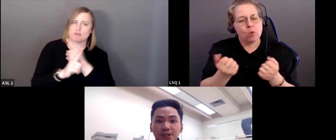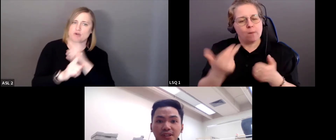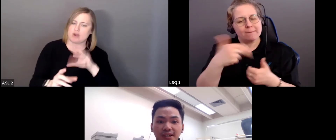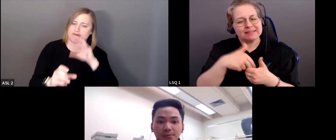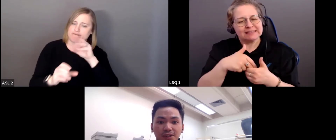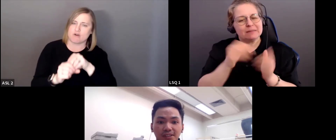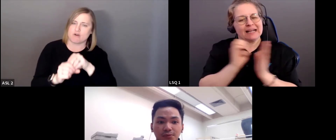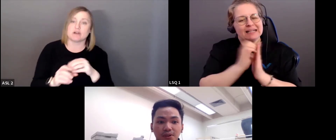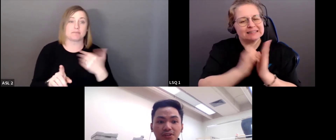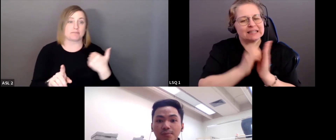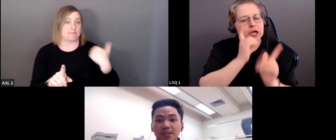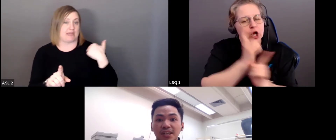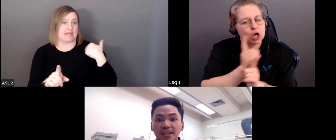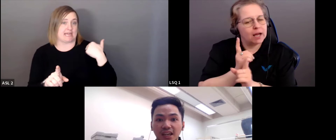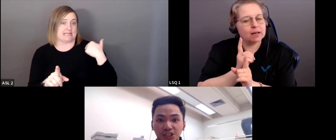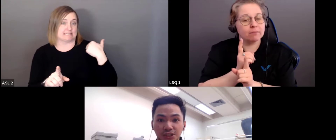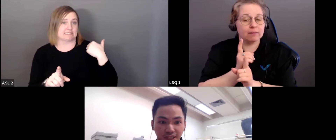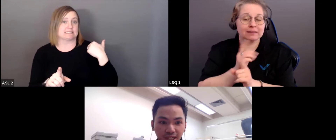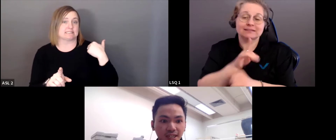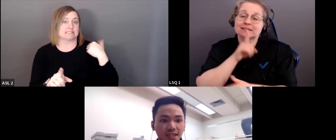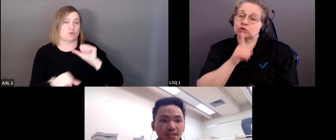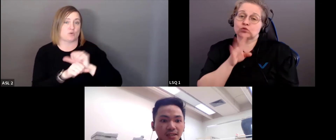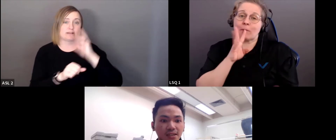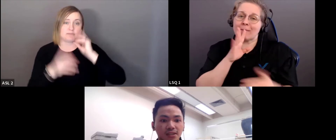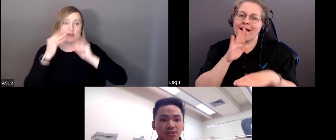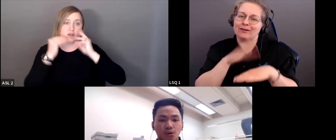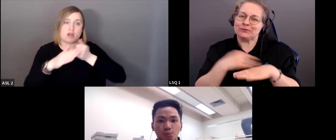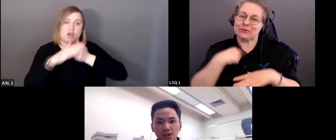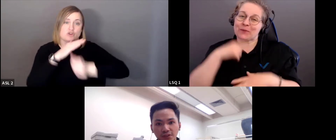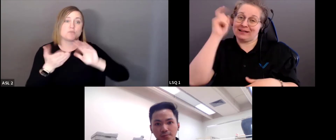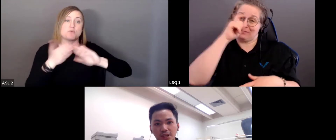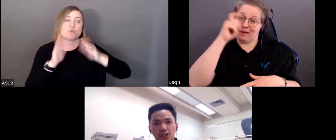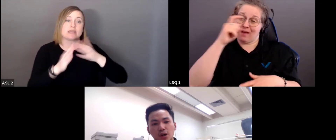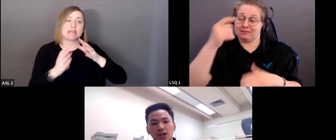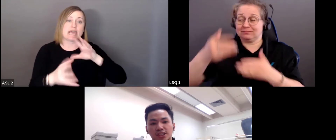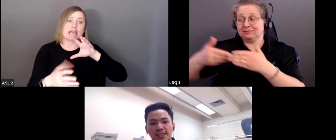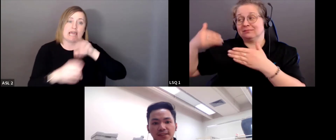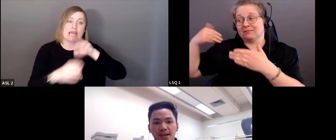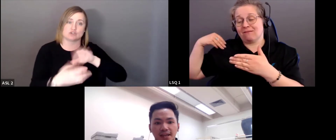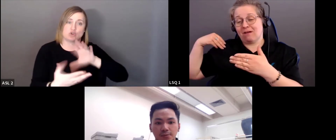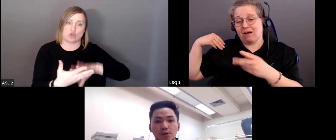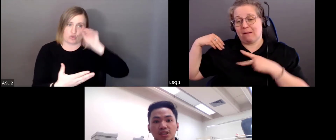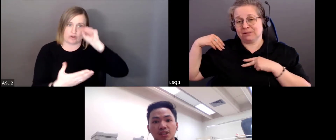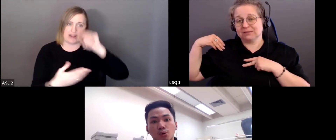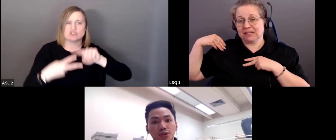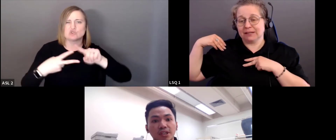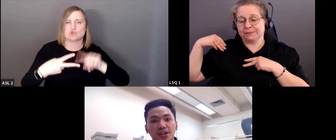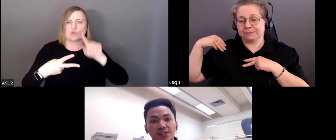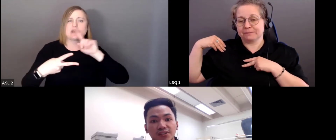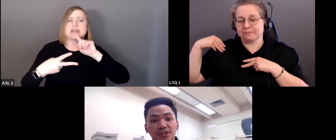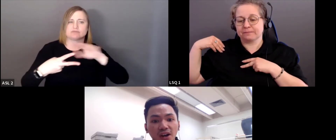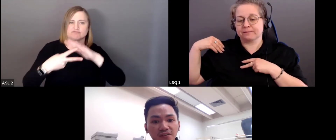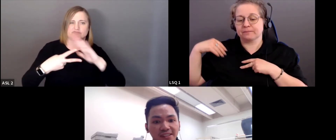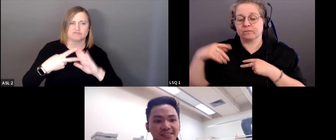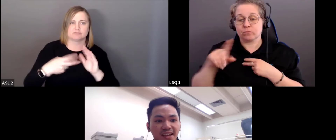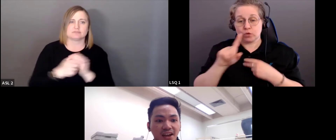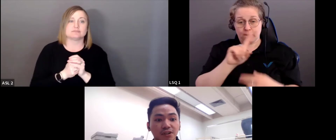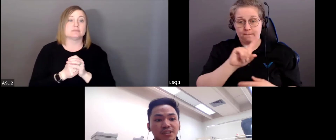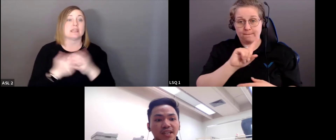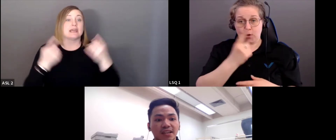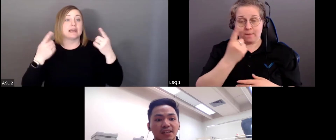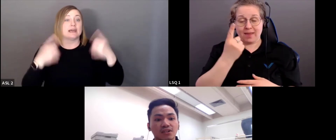Bon, je parlerai encore une fois de mon expérience passée. L'un des principaux projets